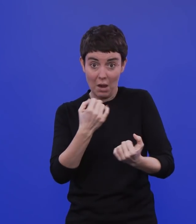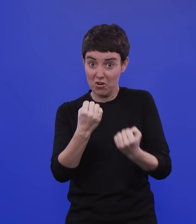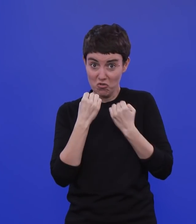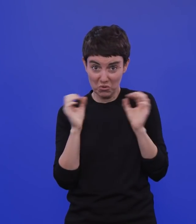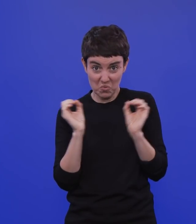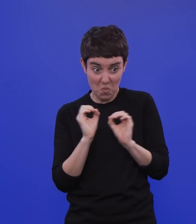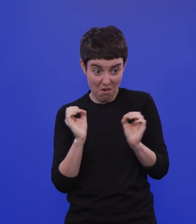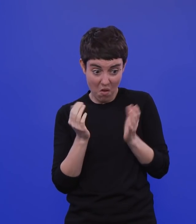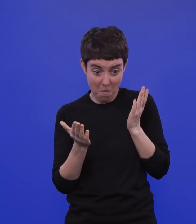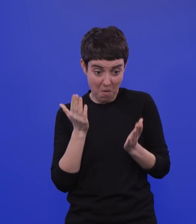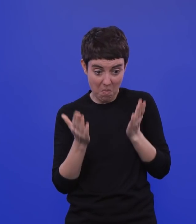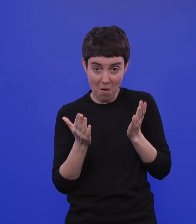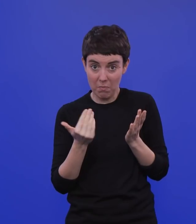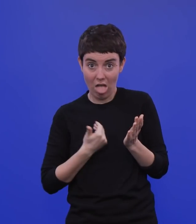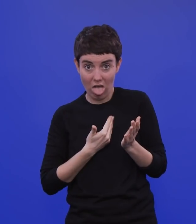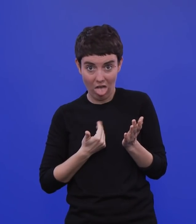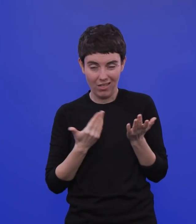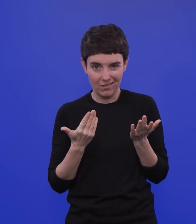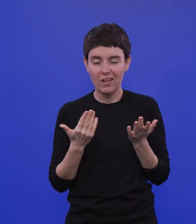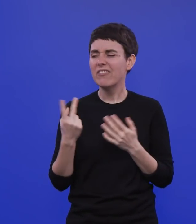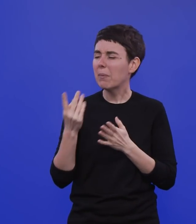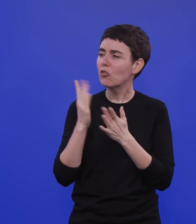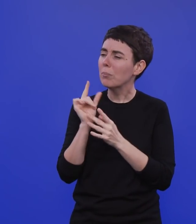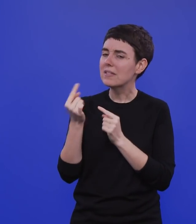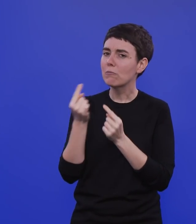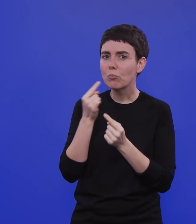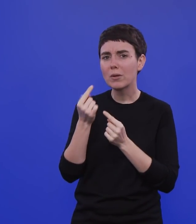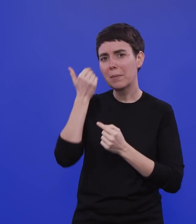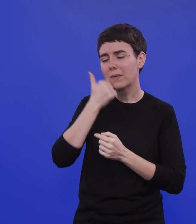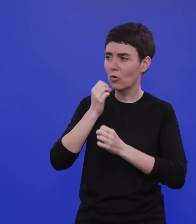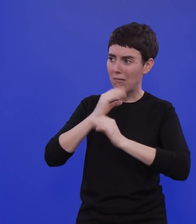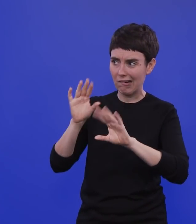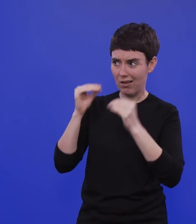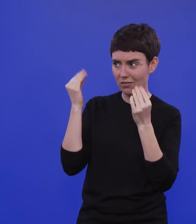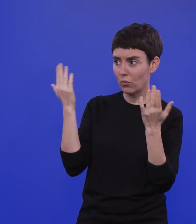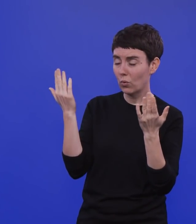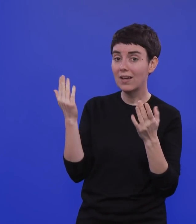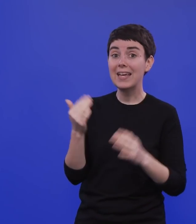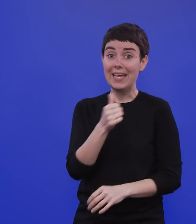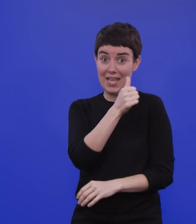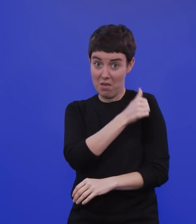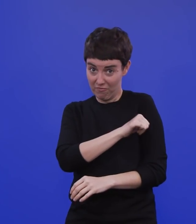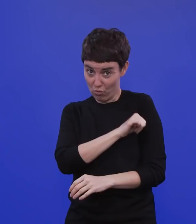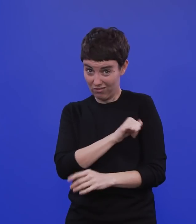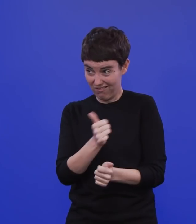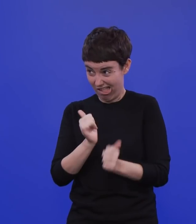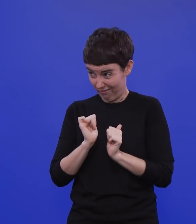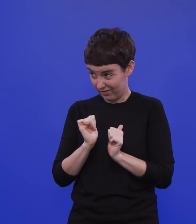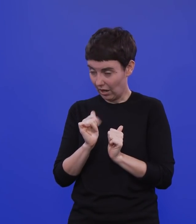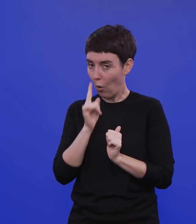Ansätzen schon besprochen haben. Trotzdem zur Klarstellung noch mal, wie viel ist diese Impfung nach jetzigem Stand, auch wenn es da solche Mutationen gibt,